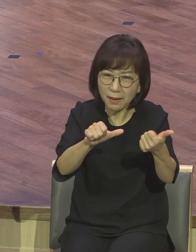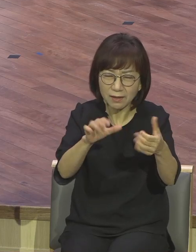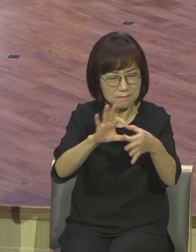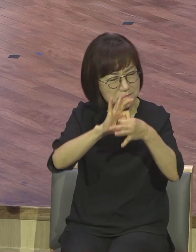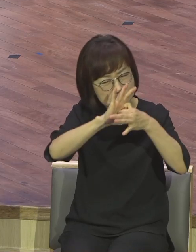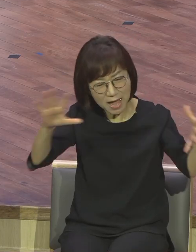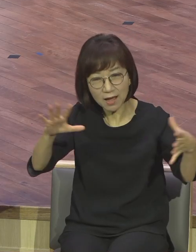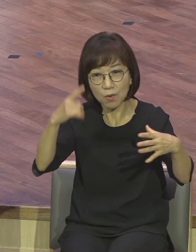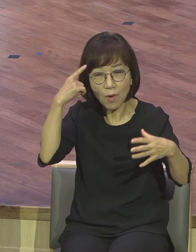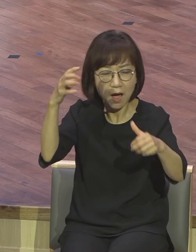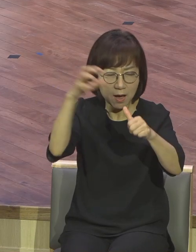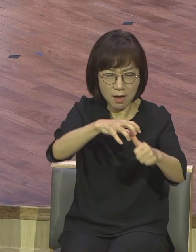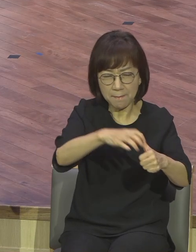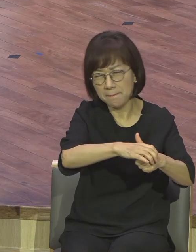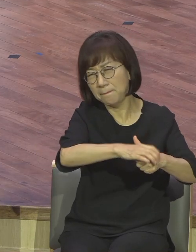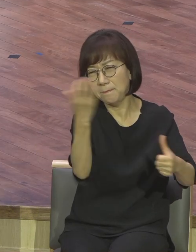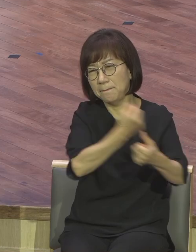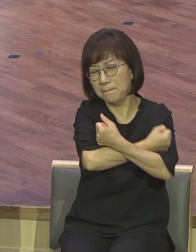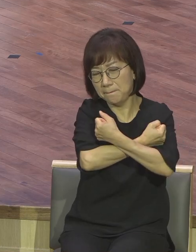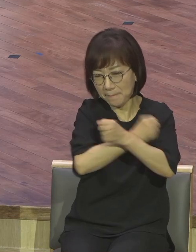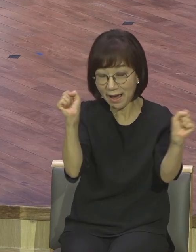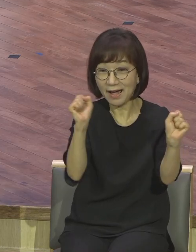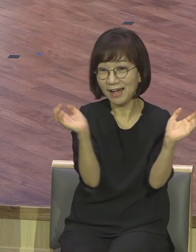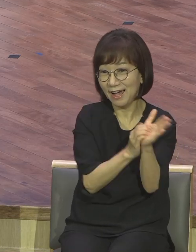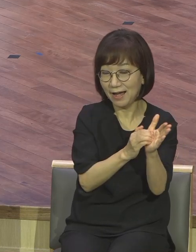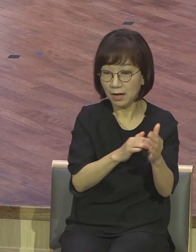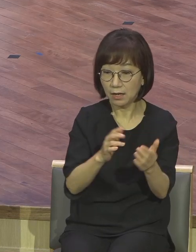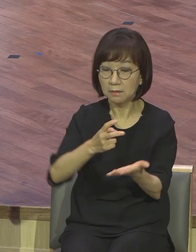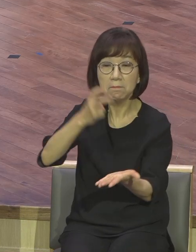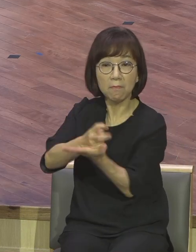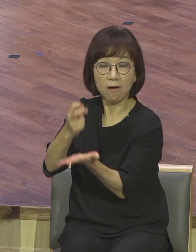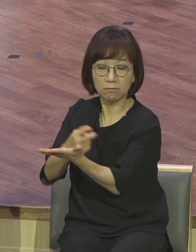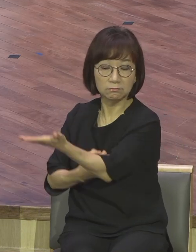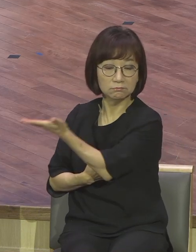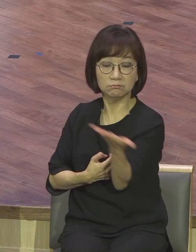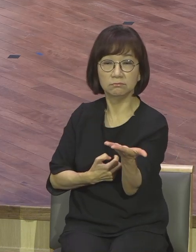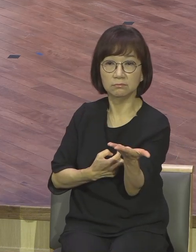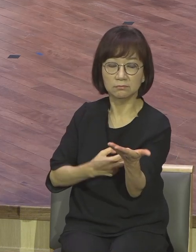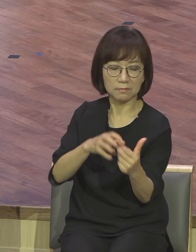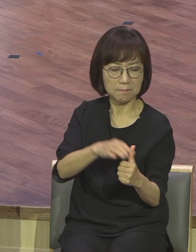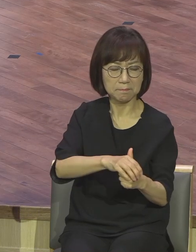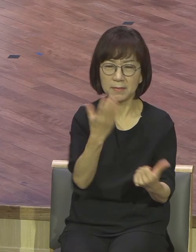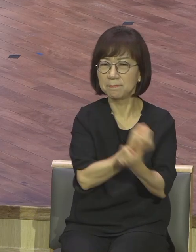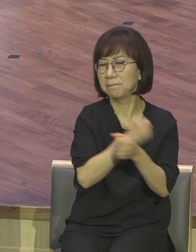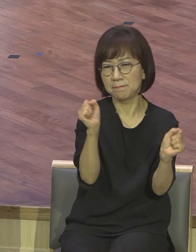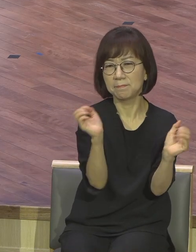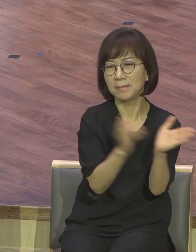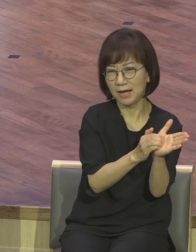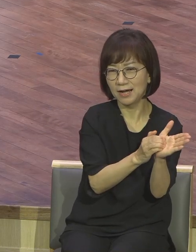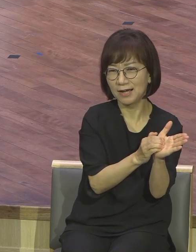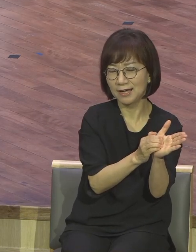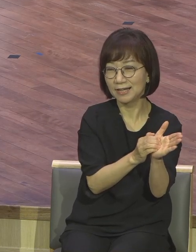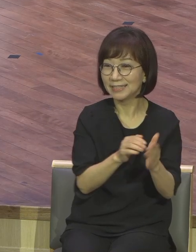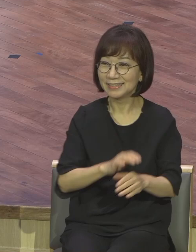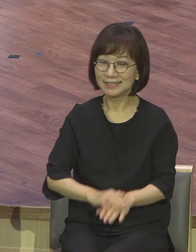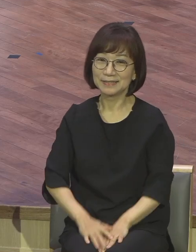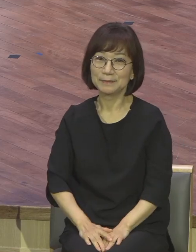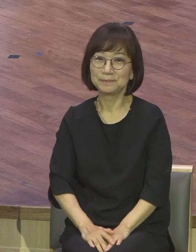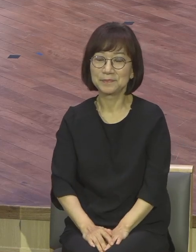어떻게 해방했어요? 법적으로 완전히 해방됐다. 세상의 법도요 지은